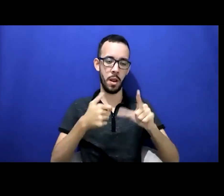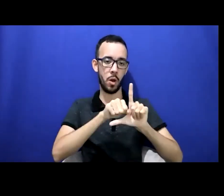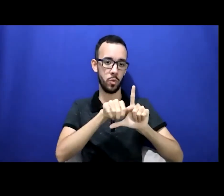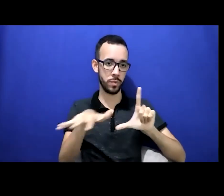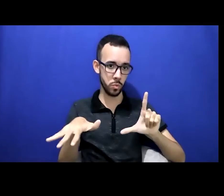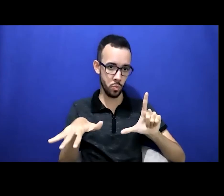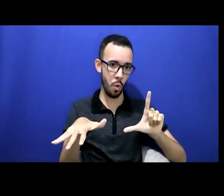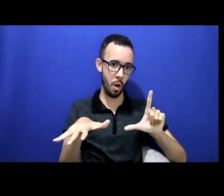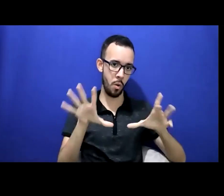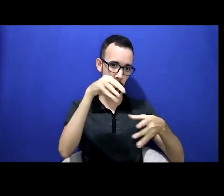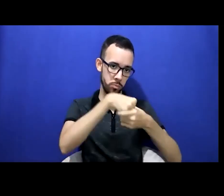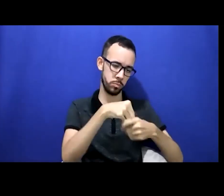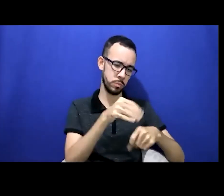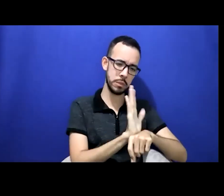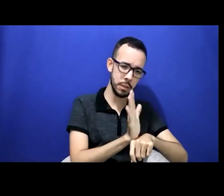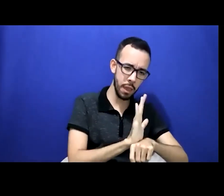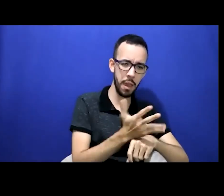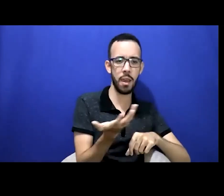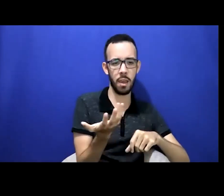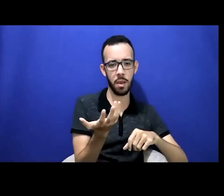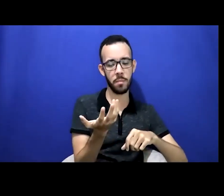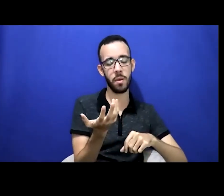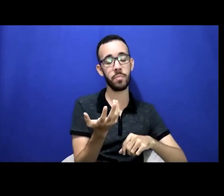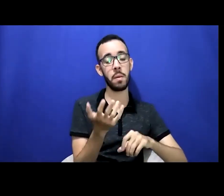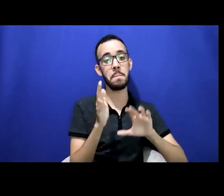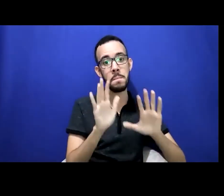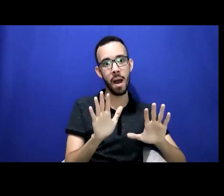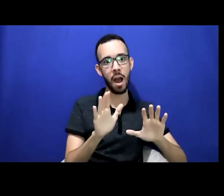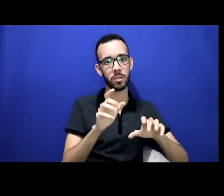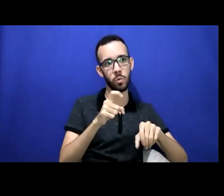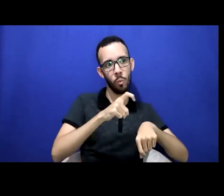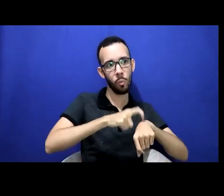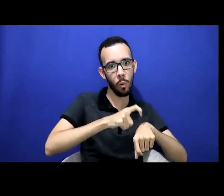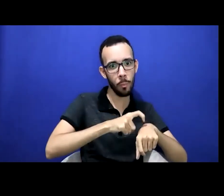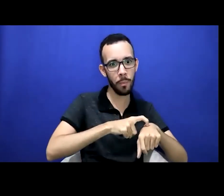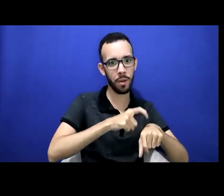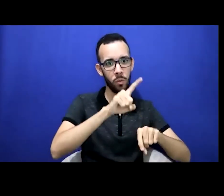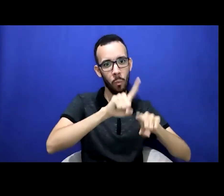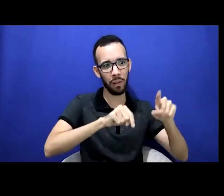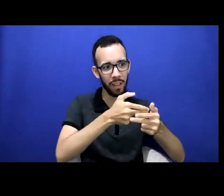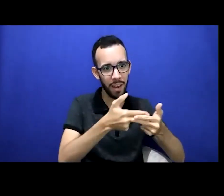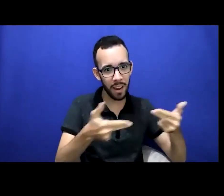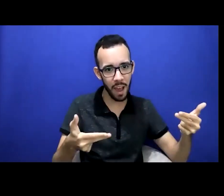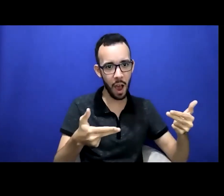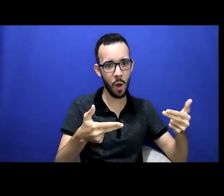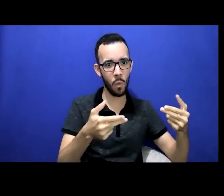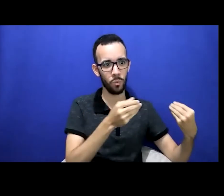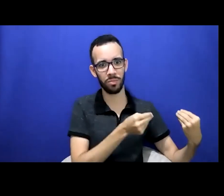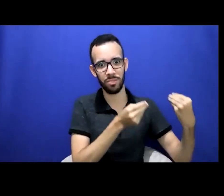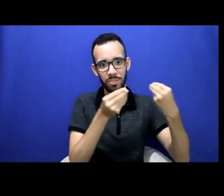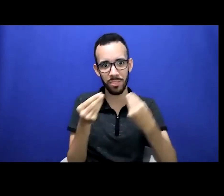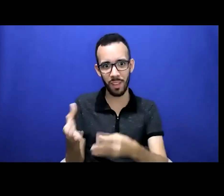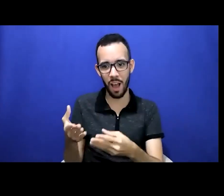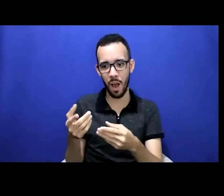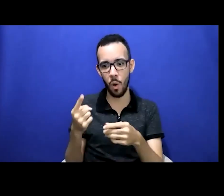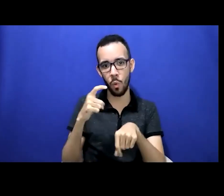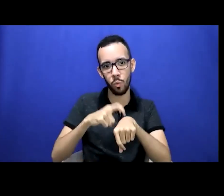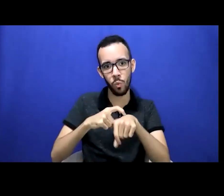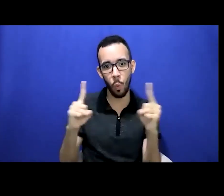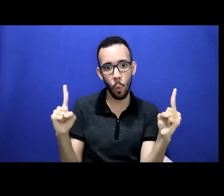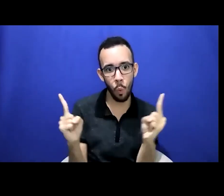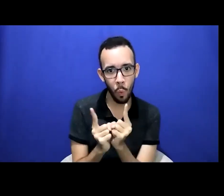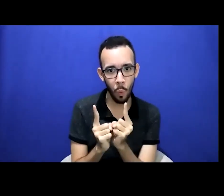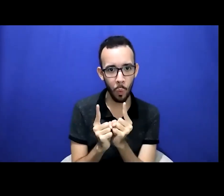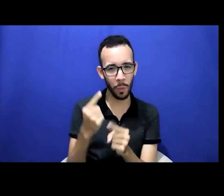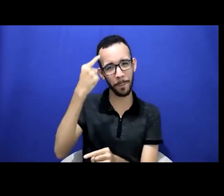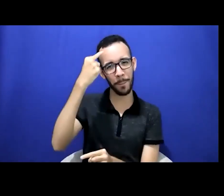sobre a língua brasileira de sinais e aí, sim, já, esse profissional já